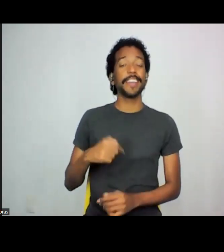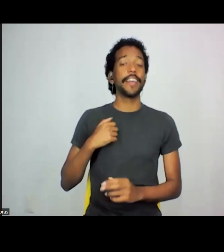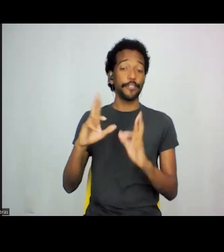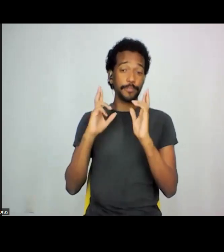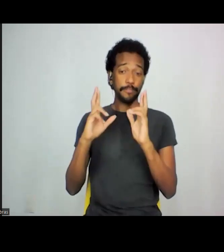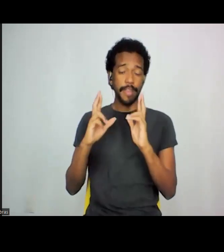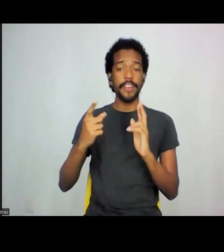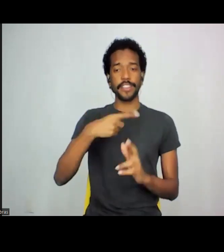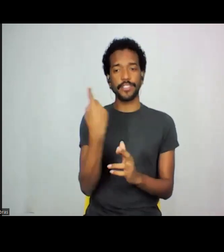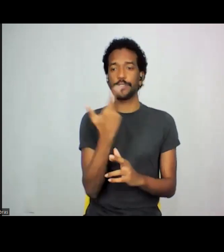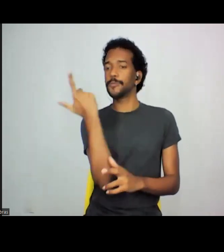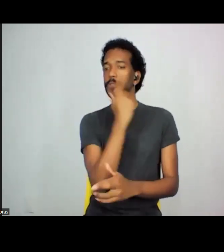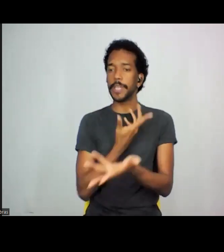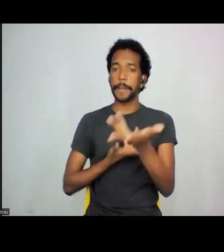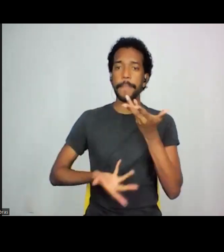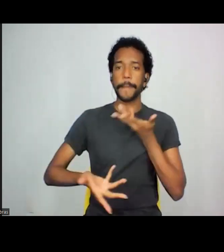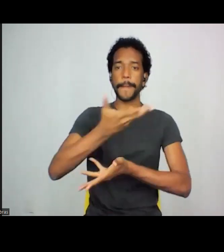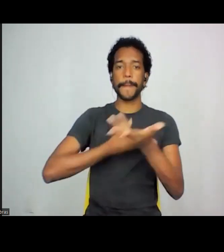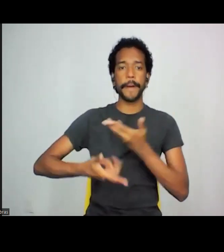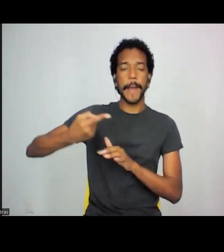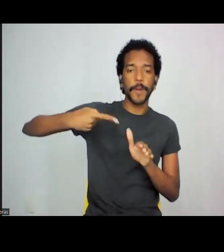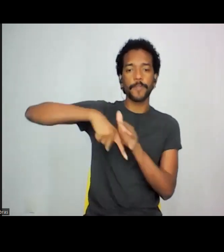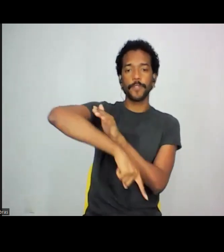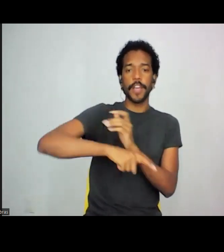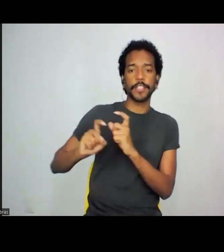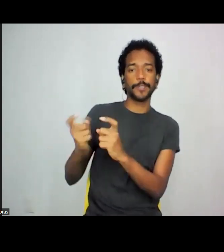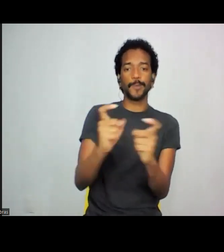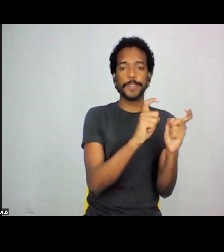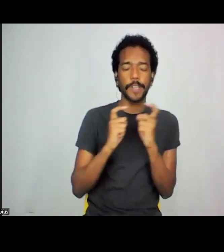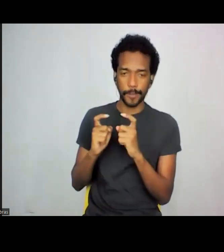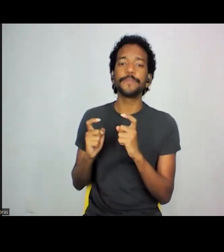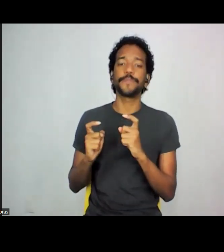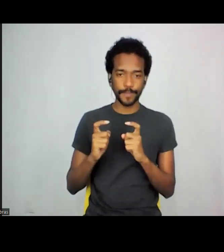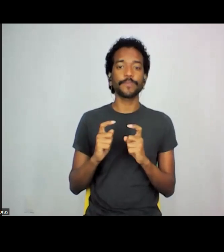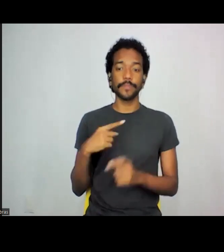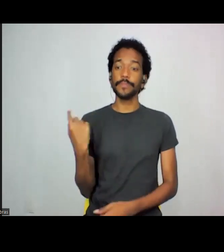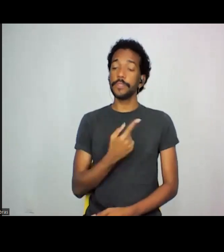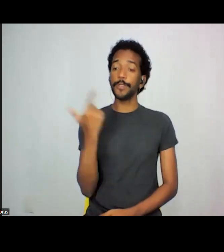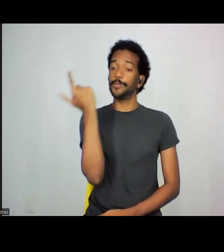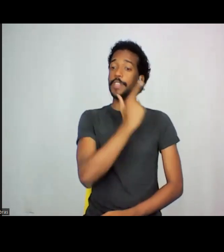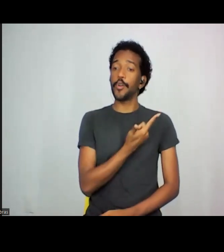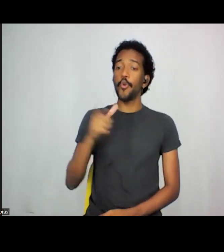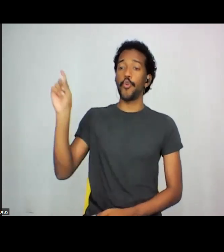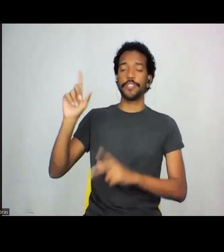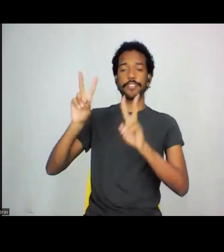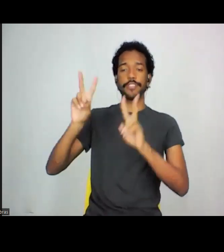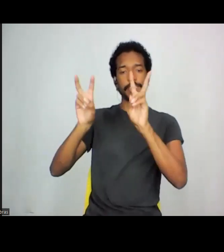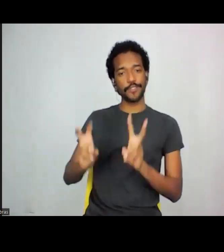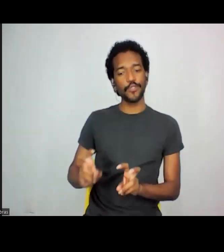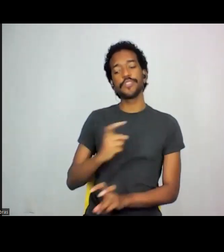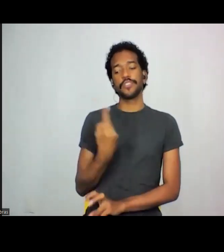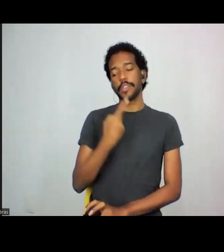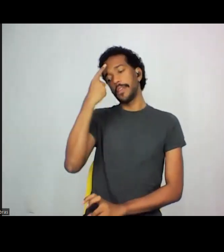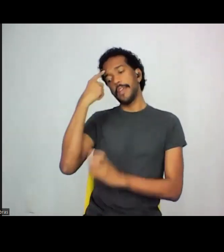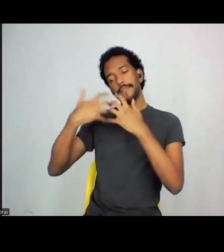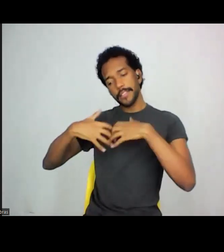consiga aprofundar muitas dessas discussões e trazer outras questões para a gente refletir